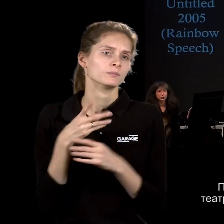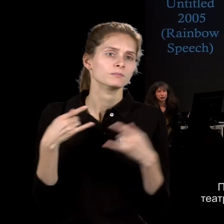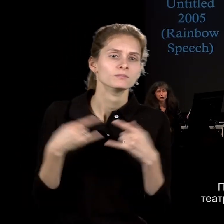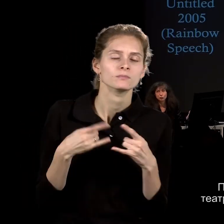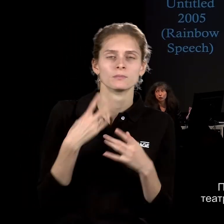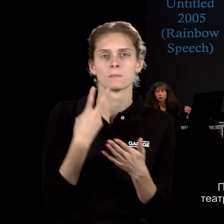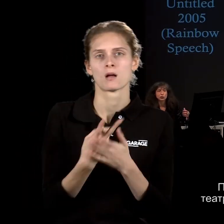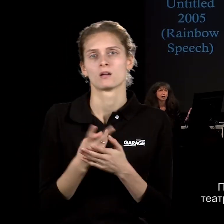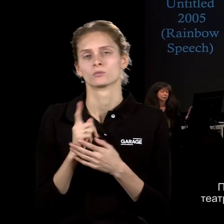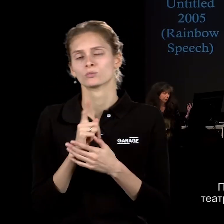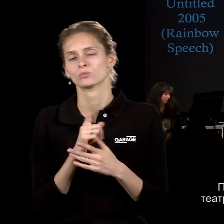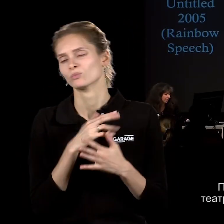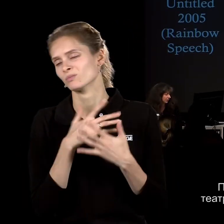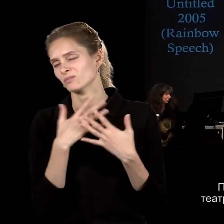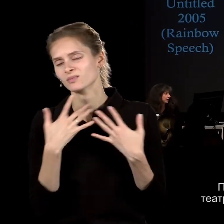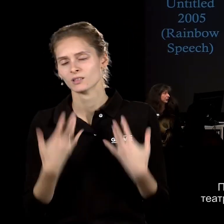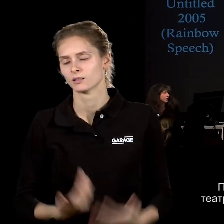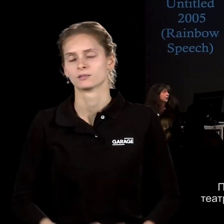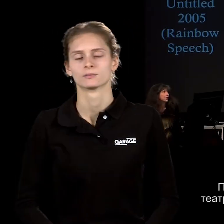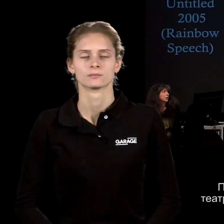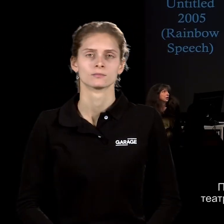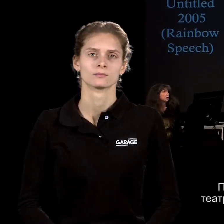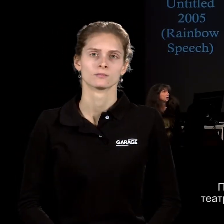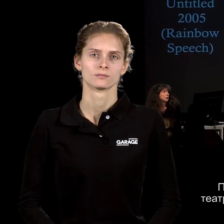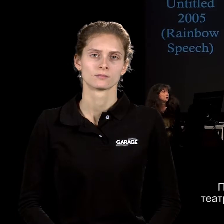приёмник транслирует придуманные тирования